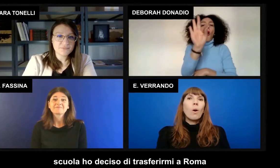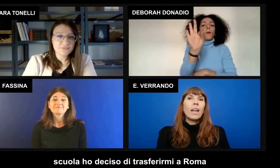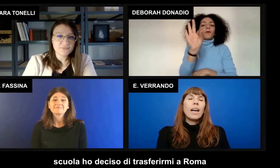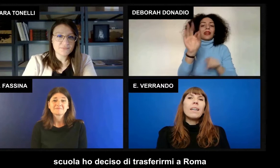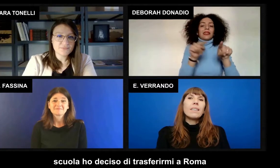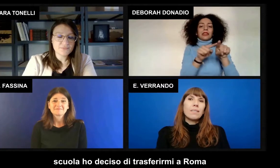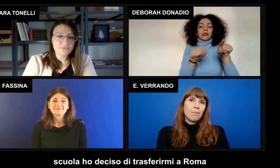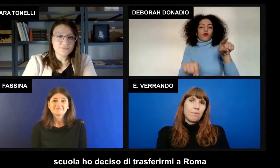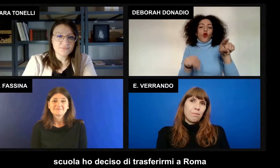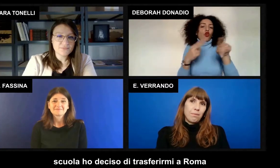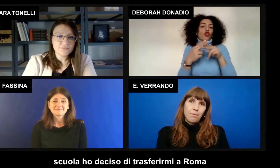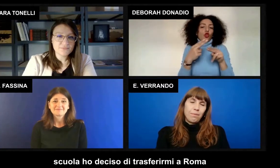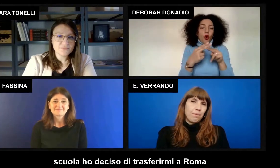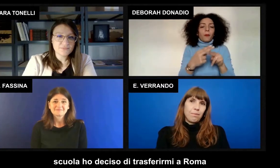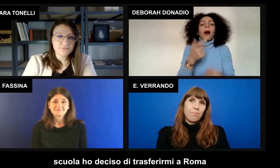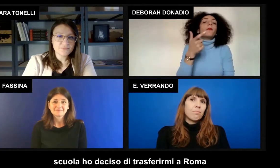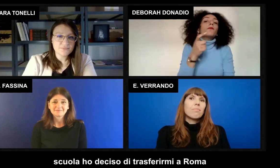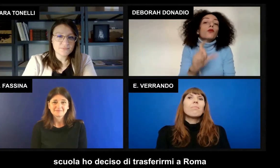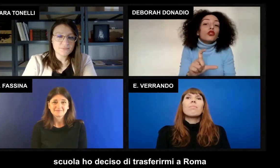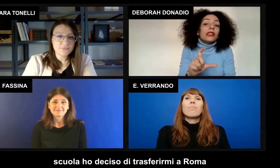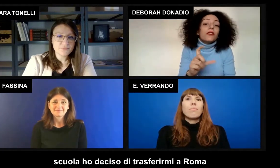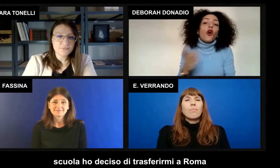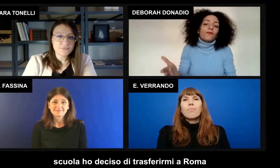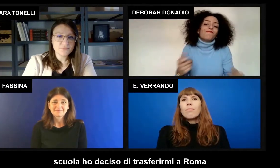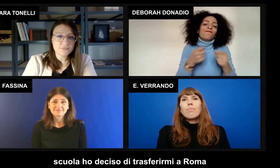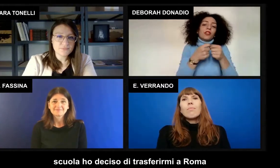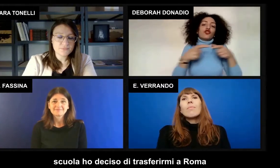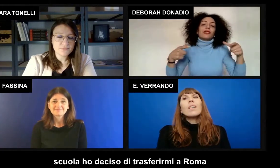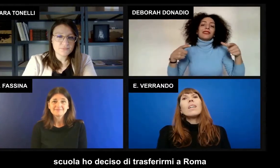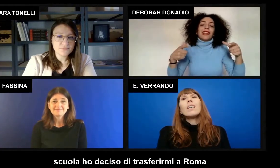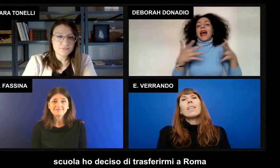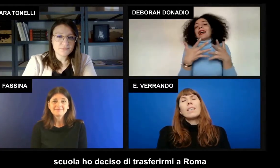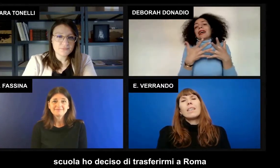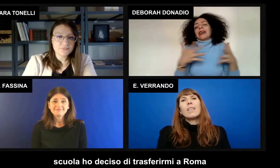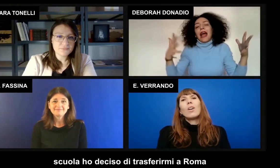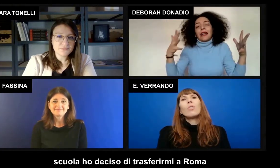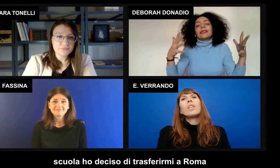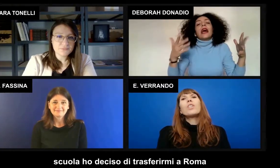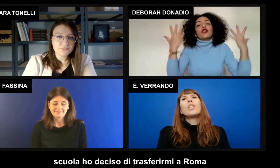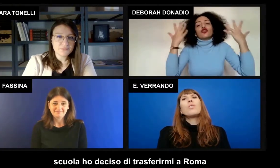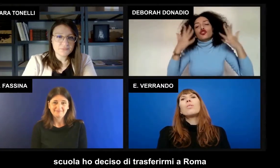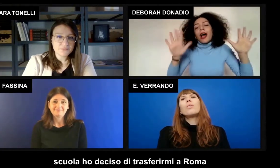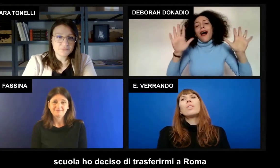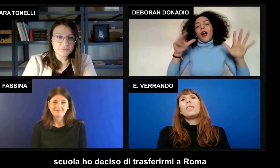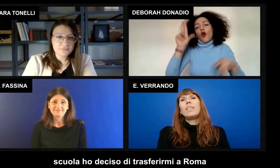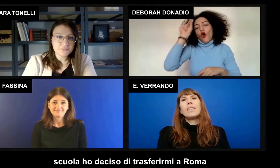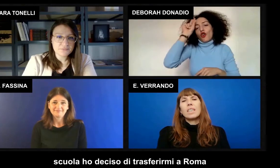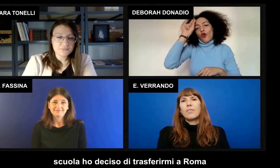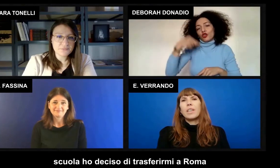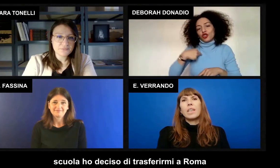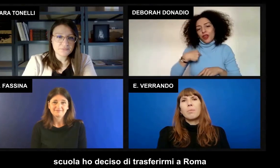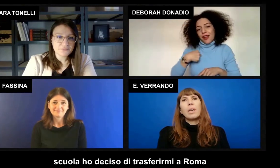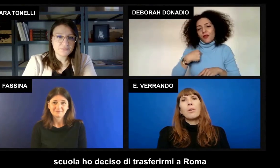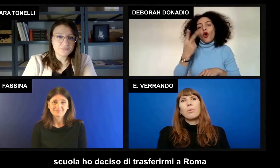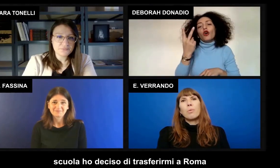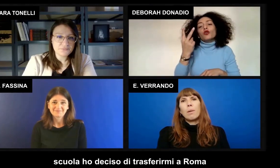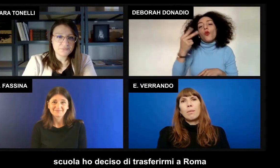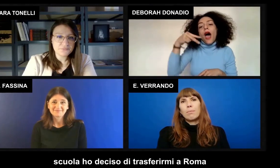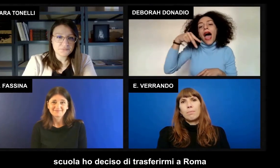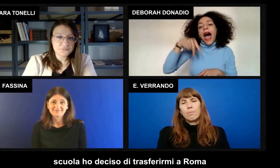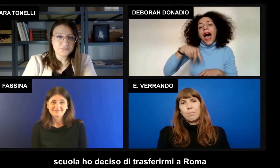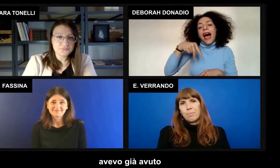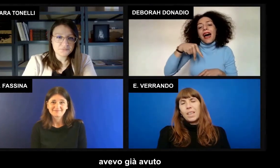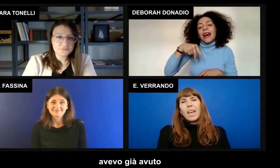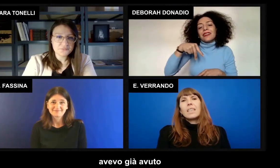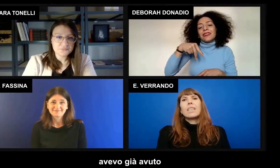scuola ho deciso di trasferirmi a Roma.